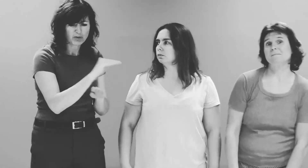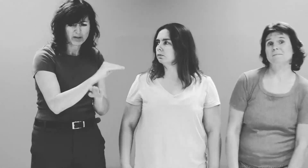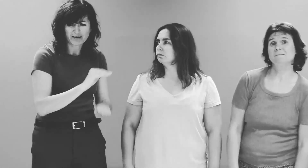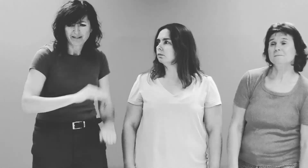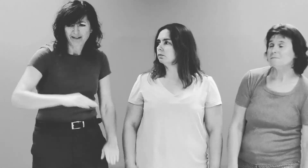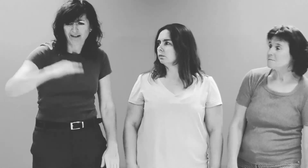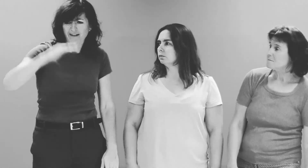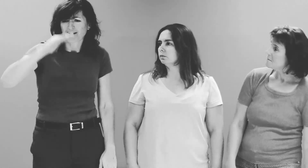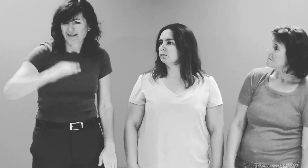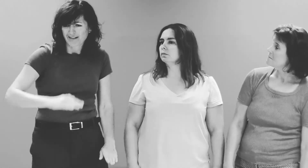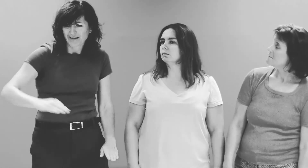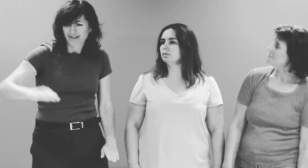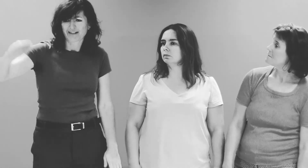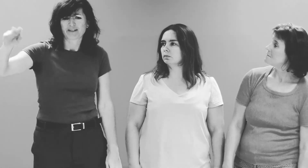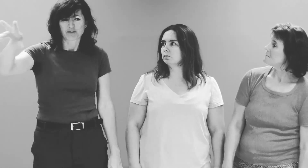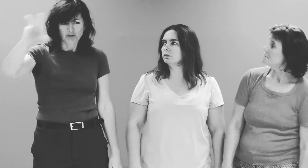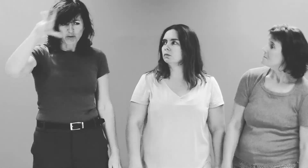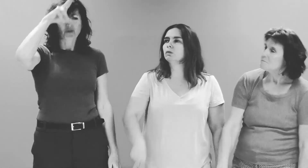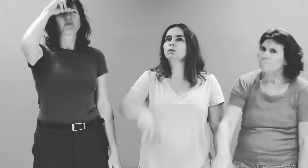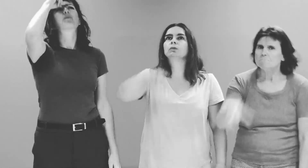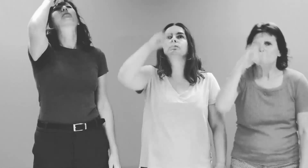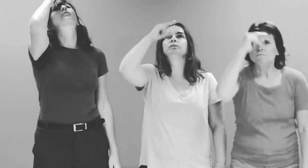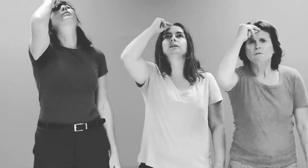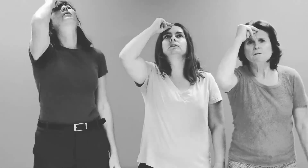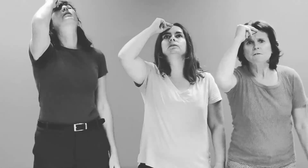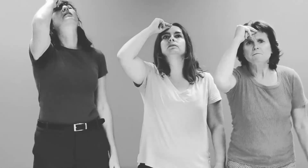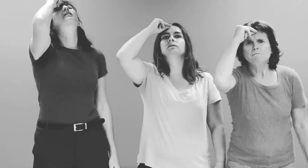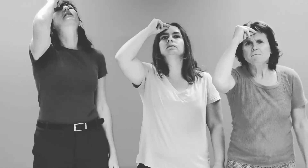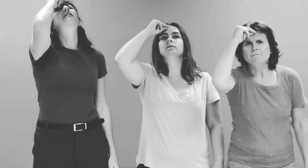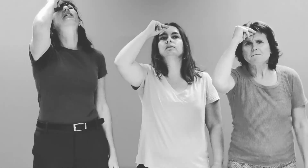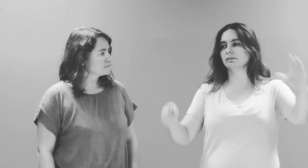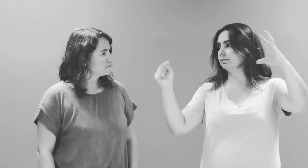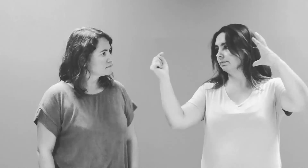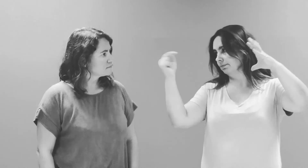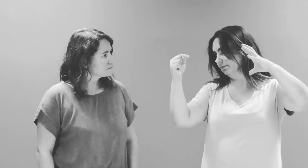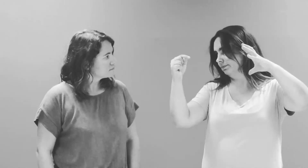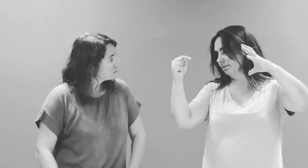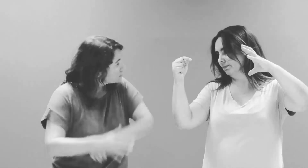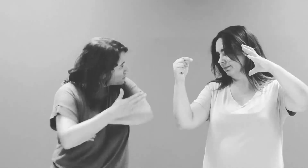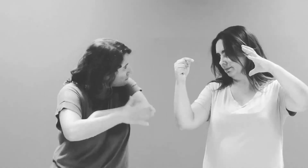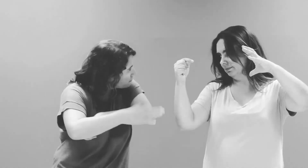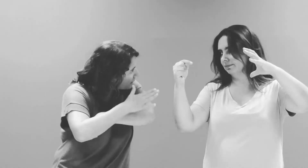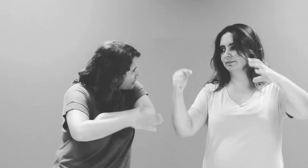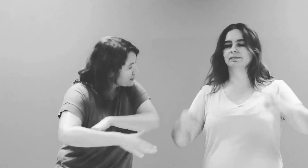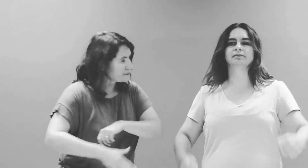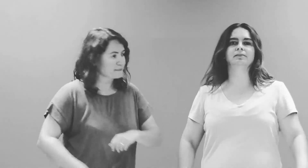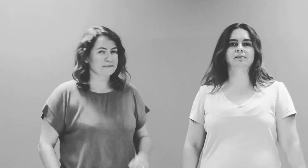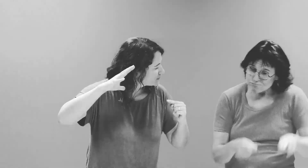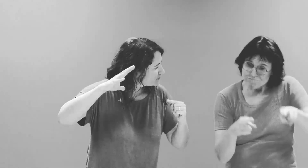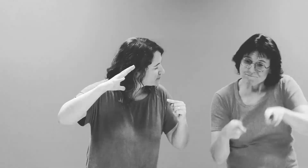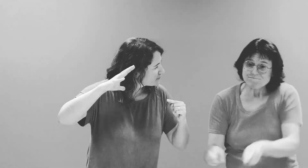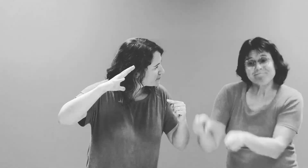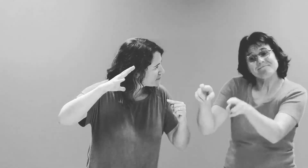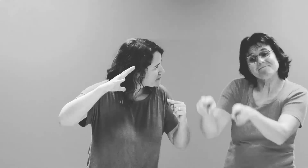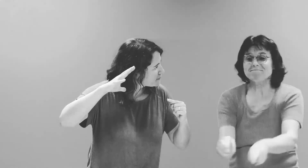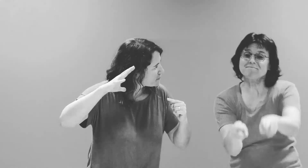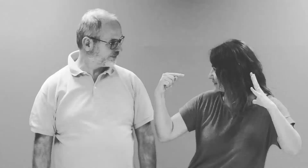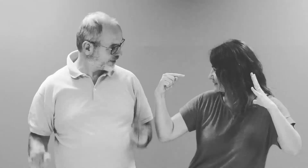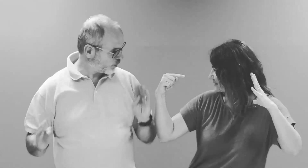croissance de tes marmots C'est l'hymne de nos campagnes, de nos rivières, de nos montagnes, de la vie